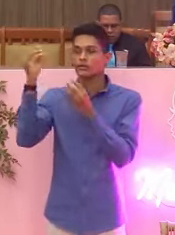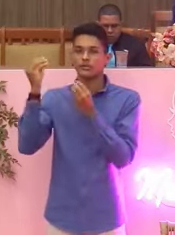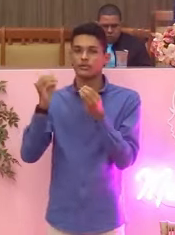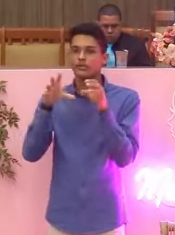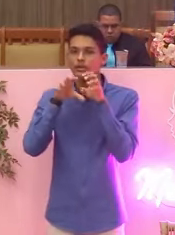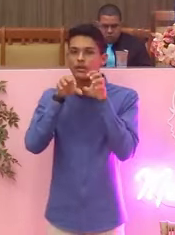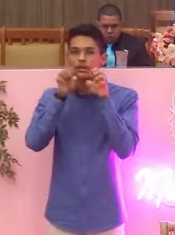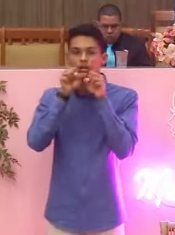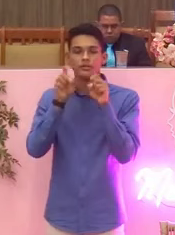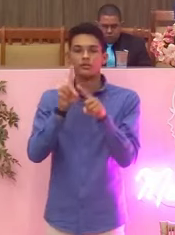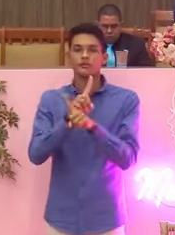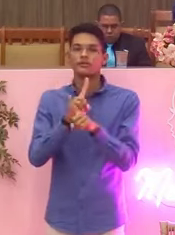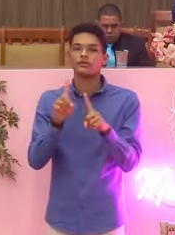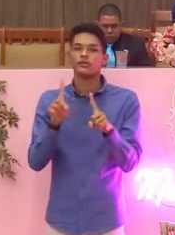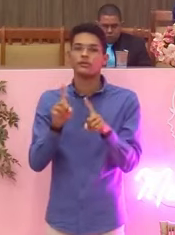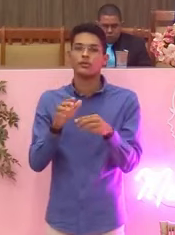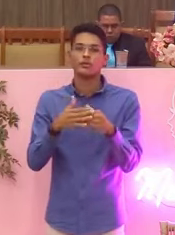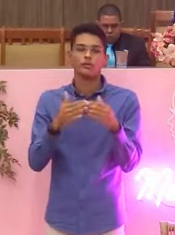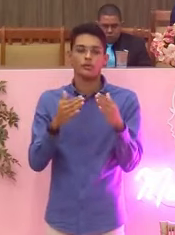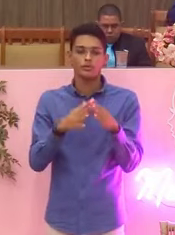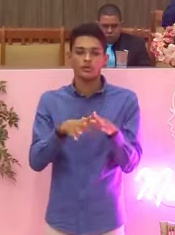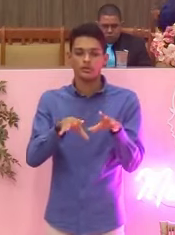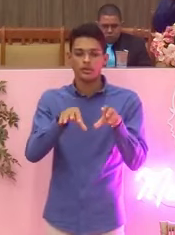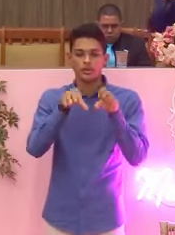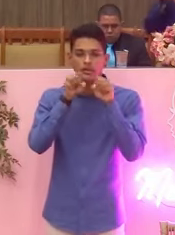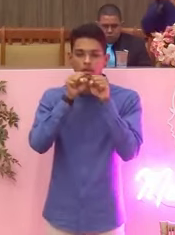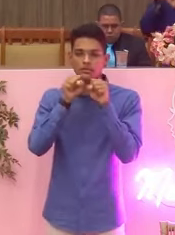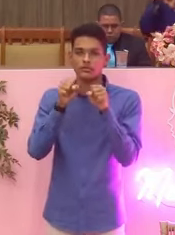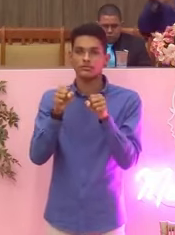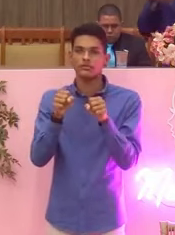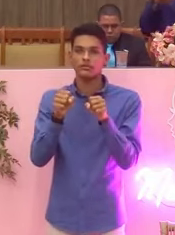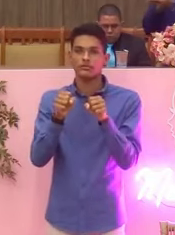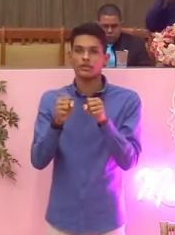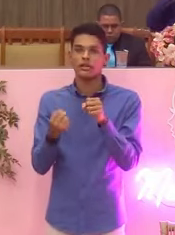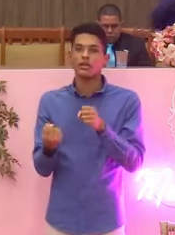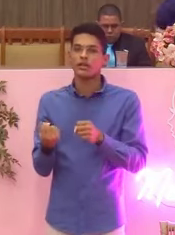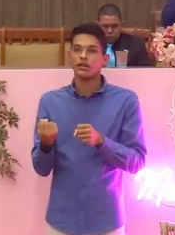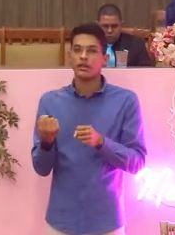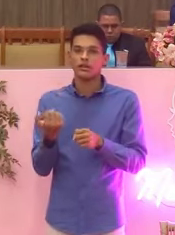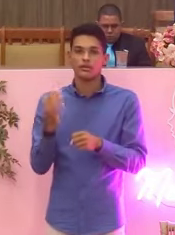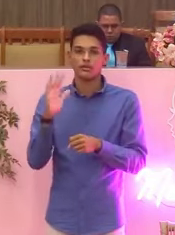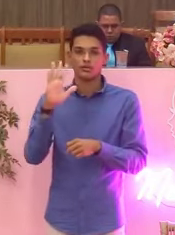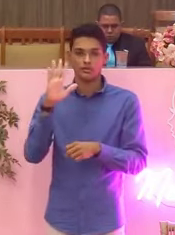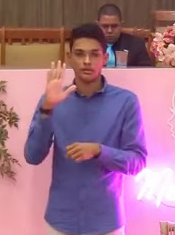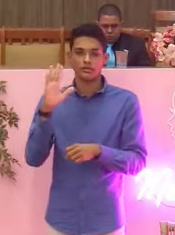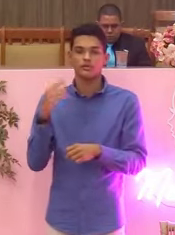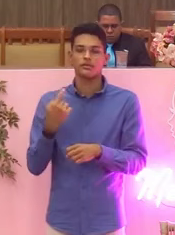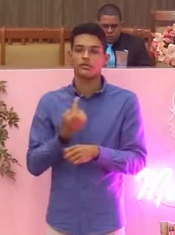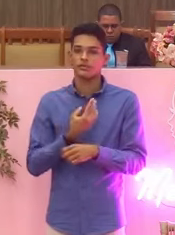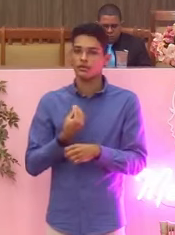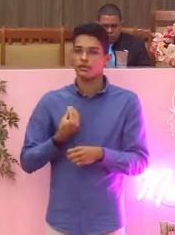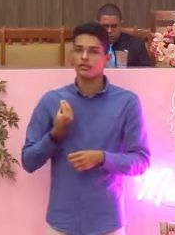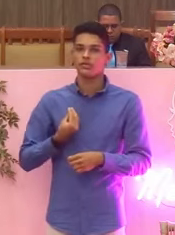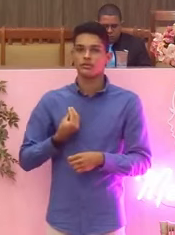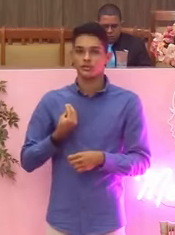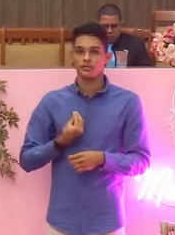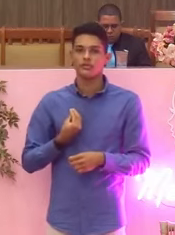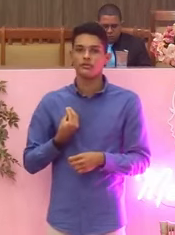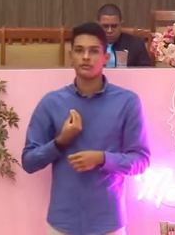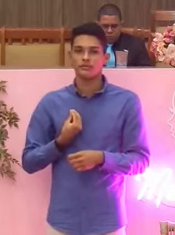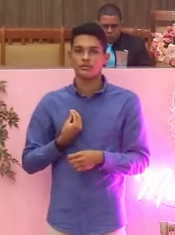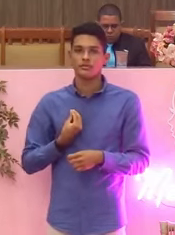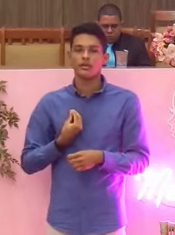Todas as maldições que elas vêm a nós, elas são resultados do nosso comportamento.